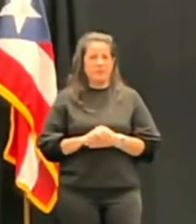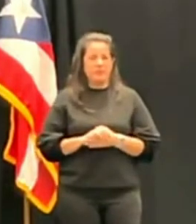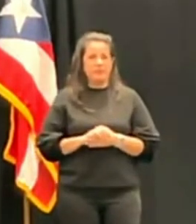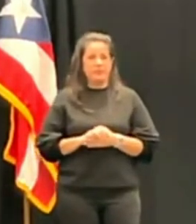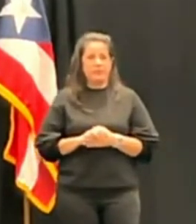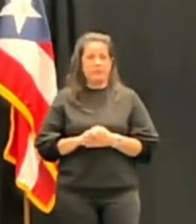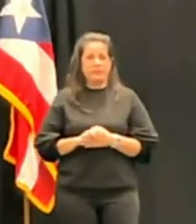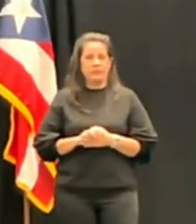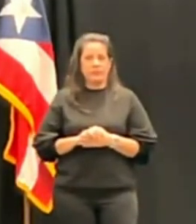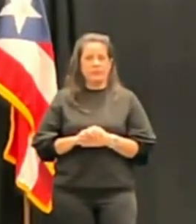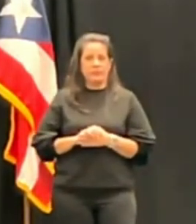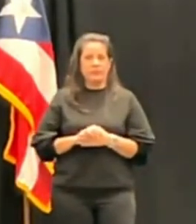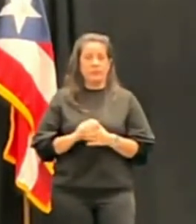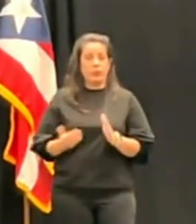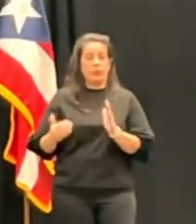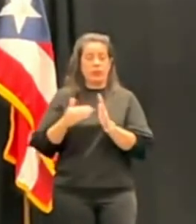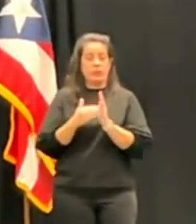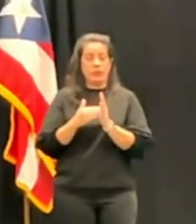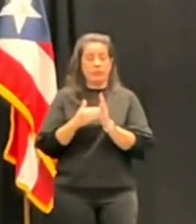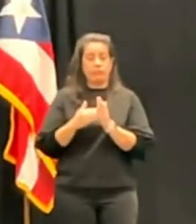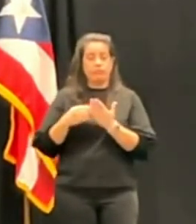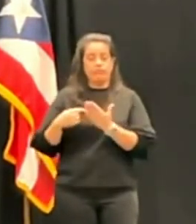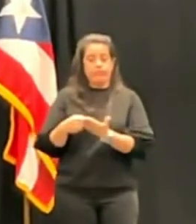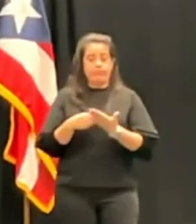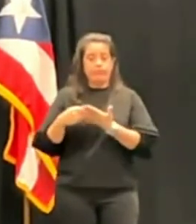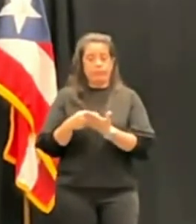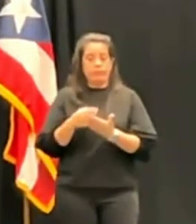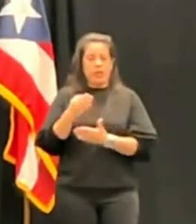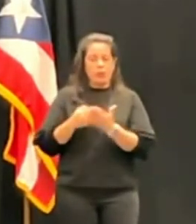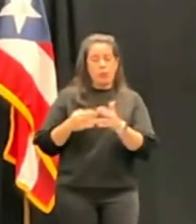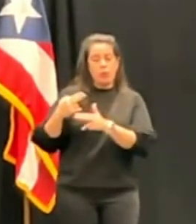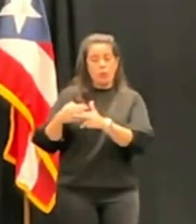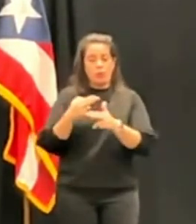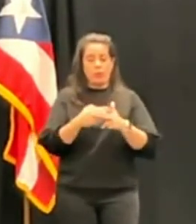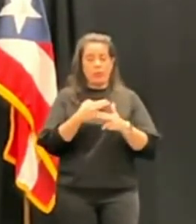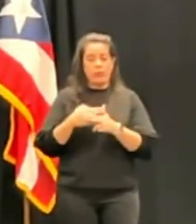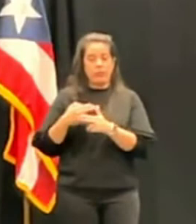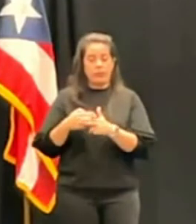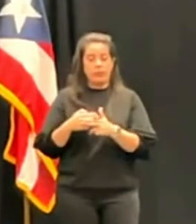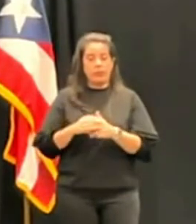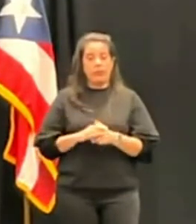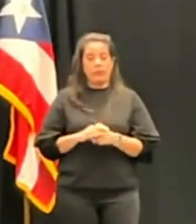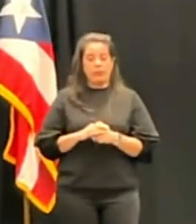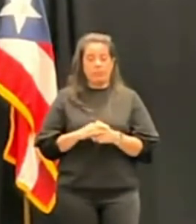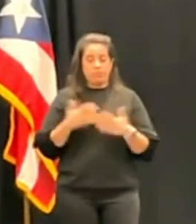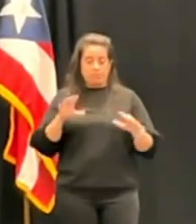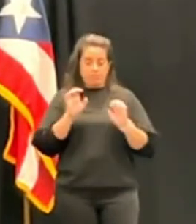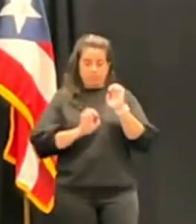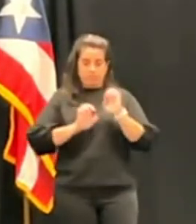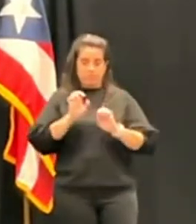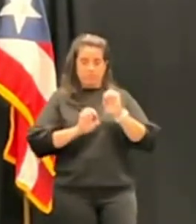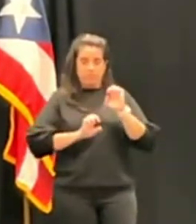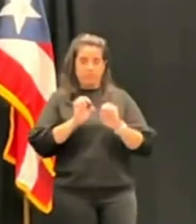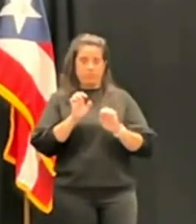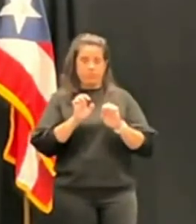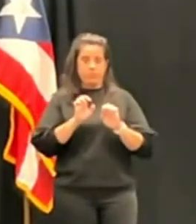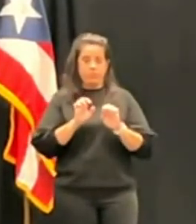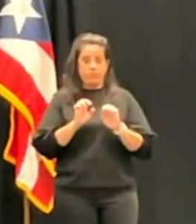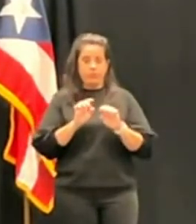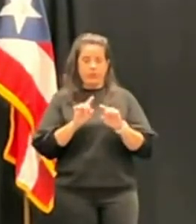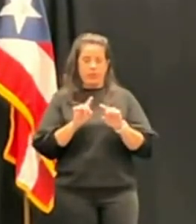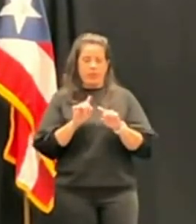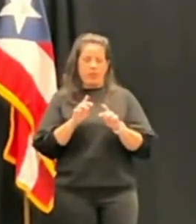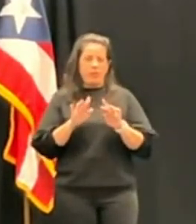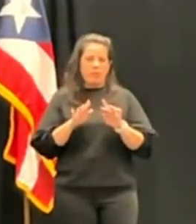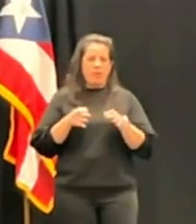cómo se reconsideró con unos nombramientos que fueron evaluados de manera liviana